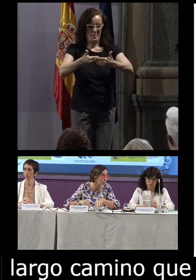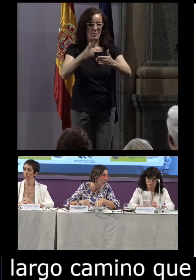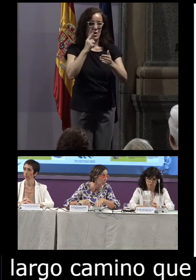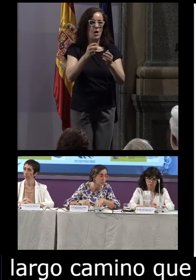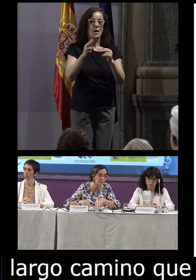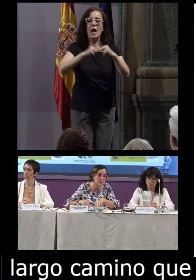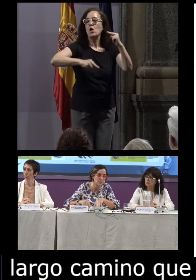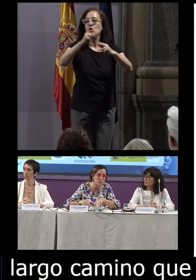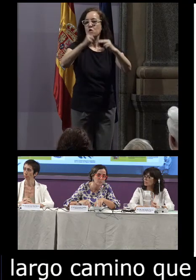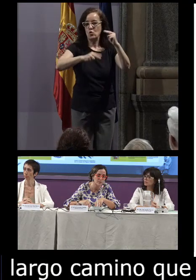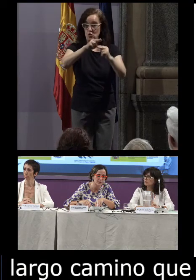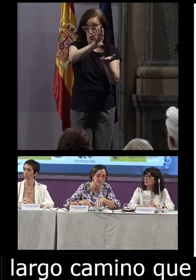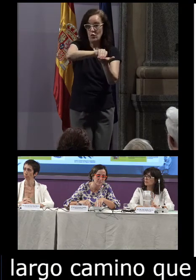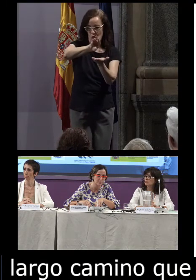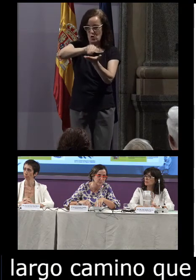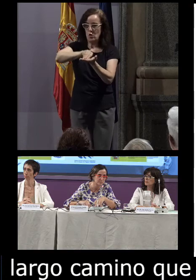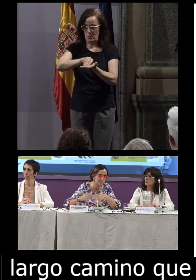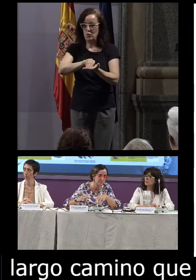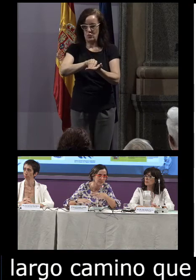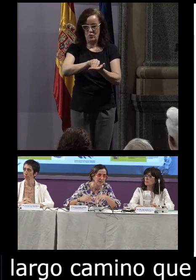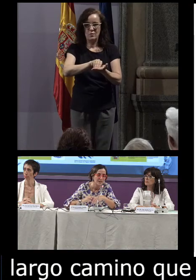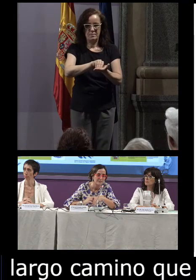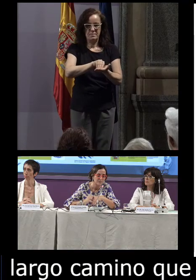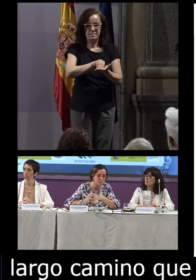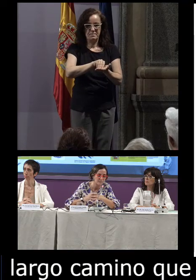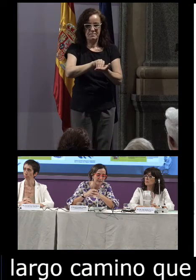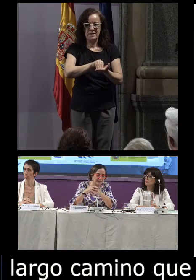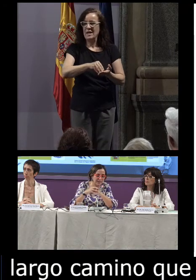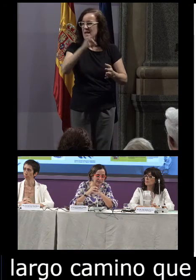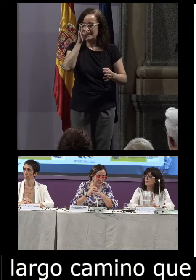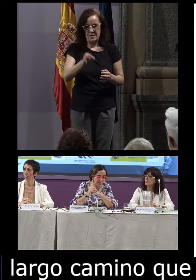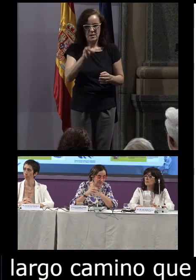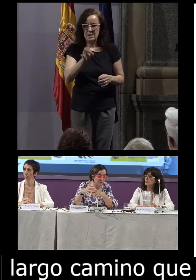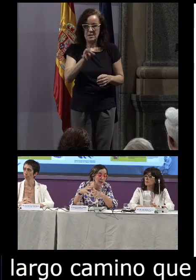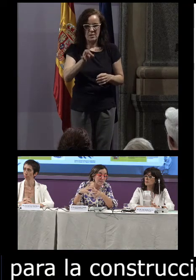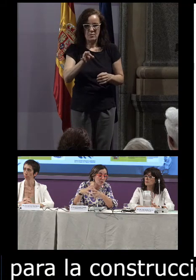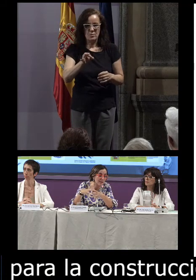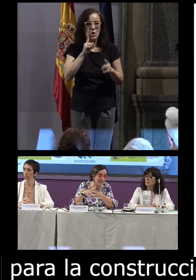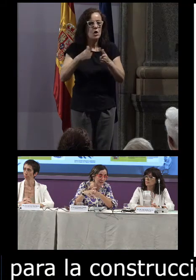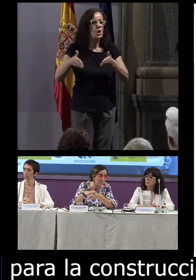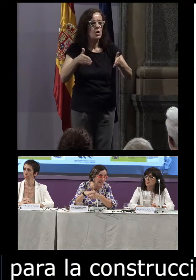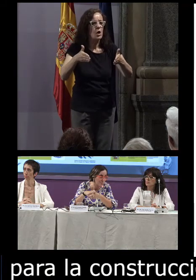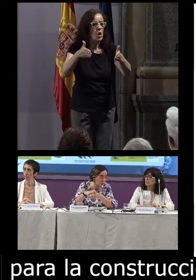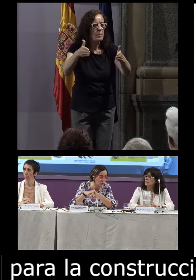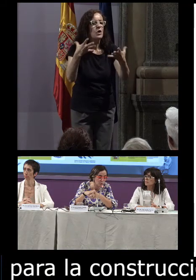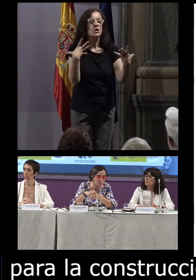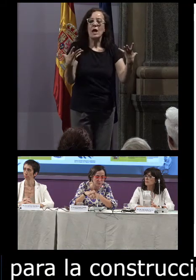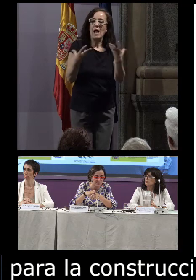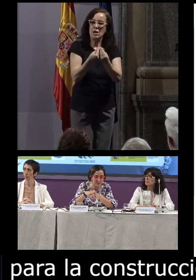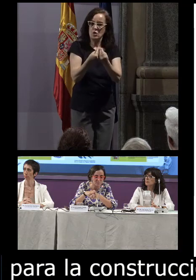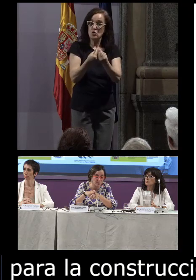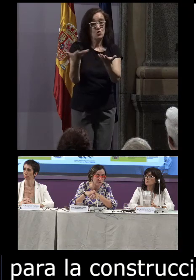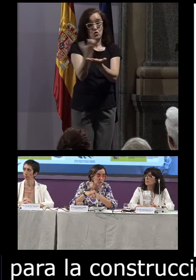construcción del Corpus. bueno, pues, seguramente, un camino en el que les acompañaremos todos,